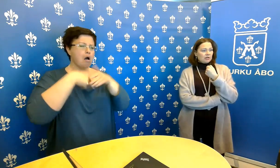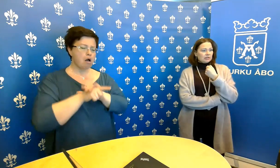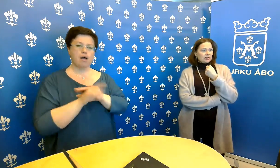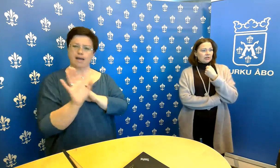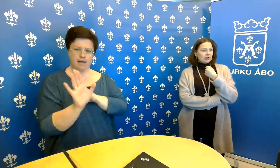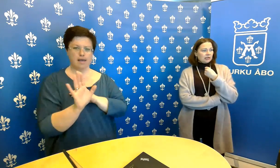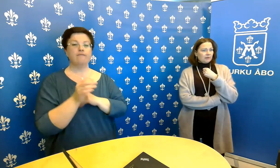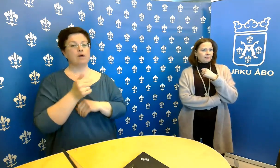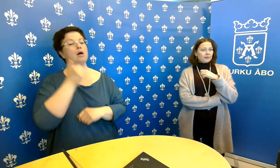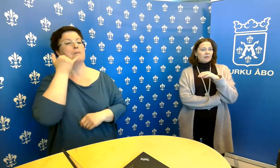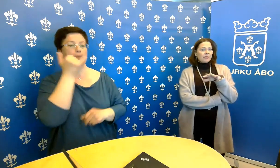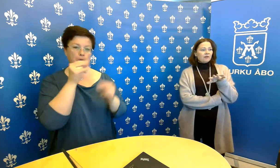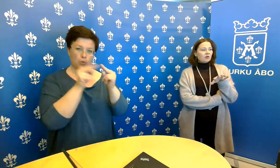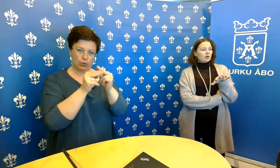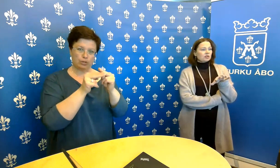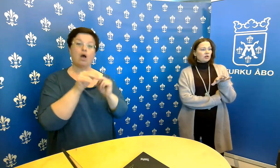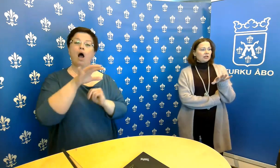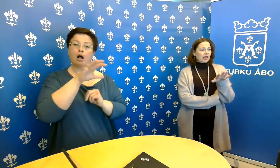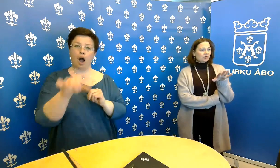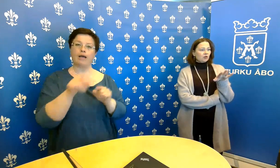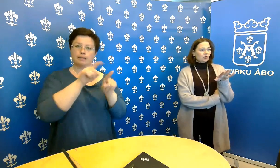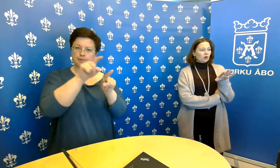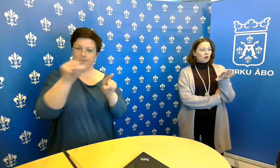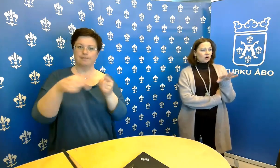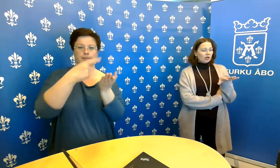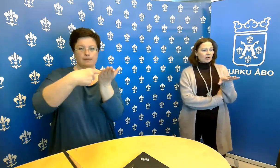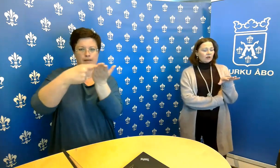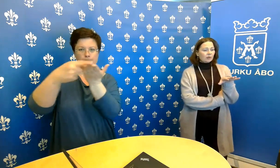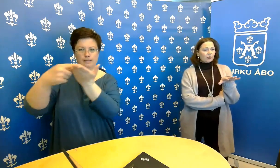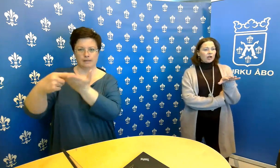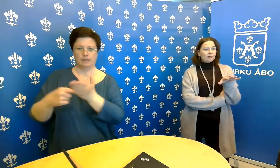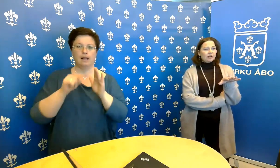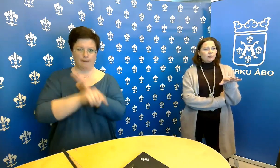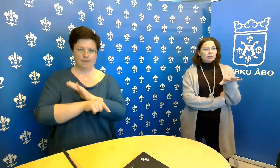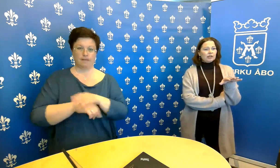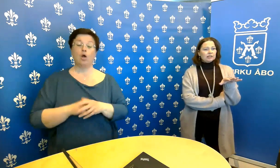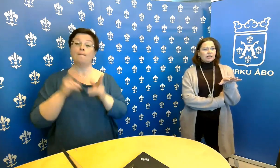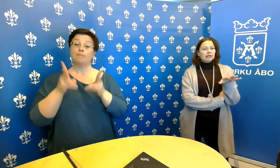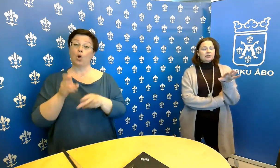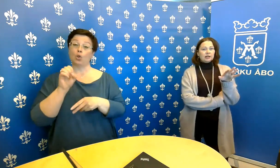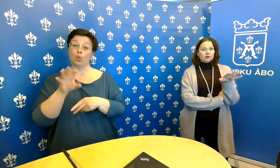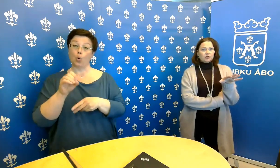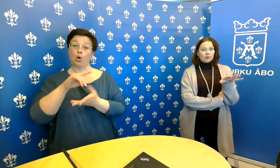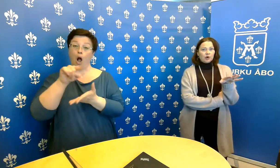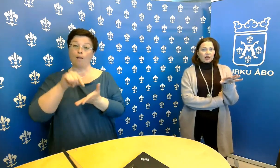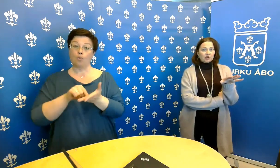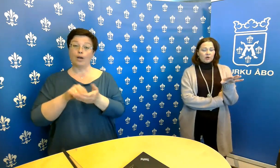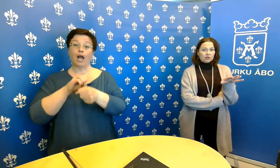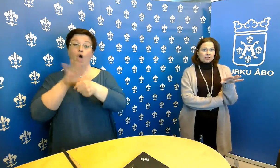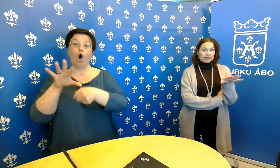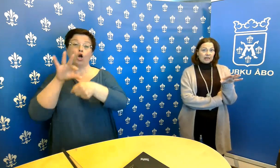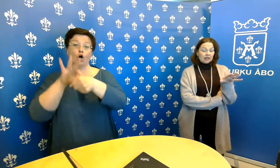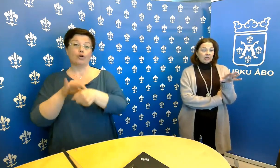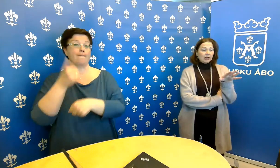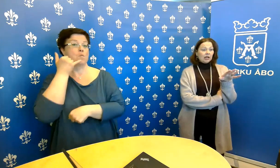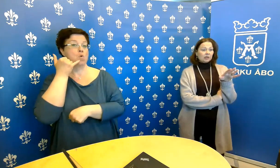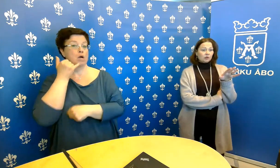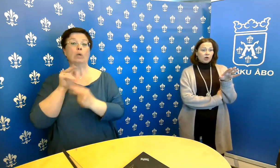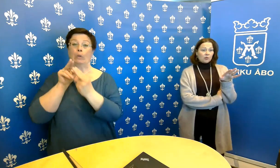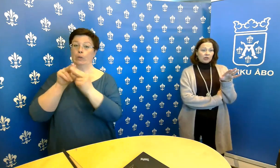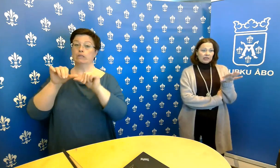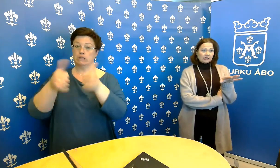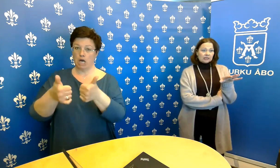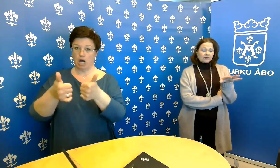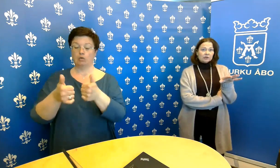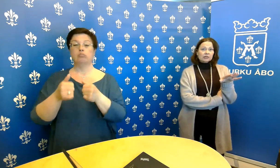testaamaan sitten kaikki. Meillä voi myös olla tähän Turun koronaneuvontapuhelimeen yhteydessä. Ne löytyy ne puhelinnumerot sieltä